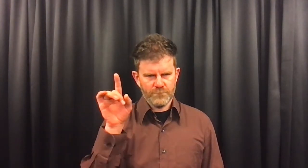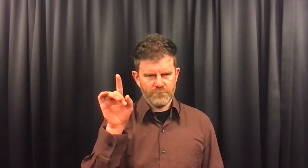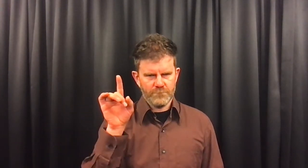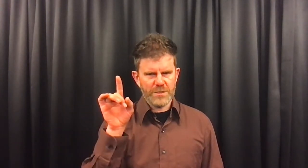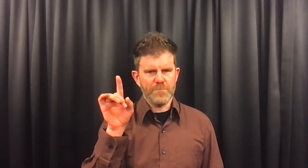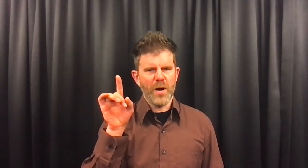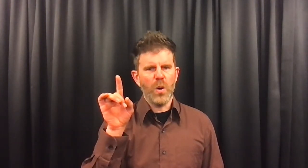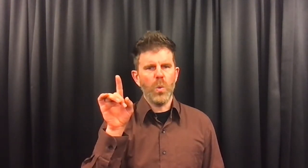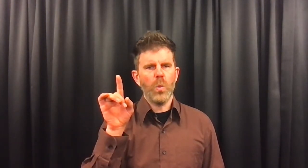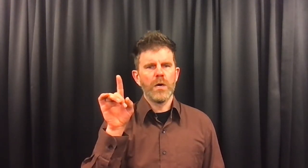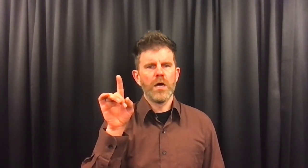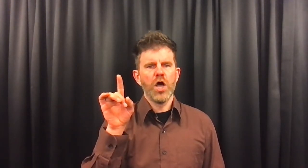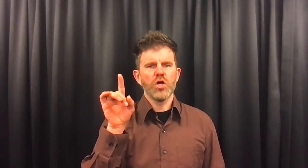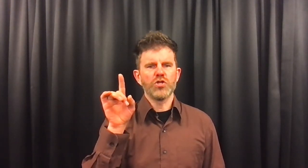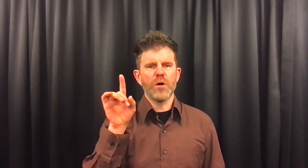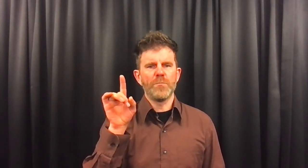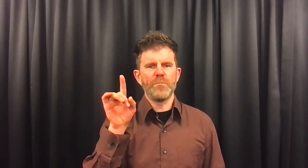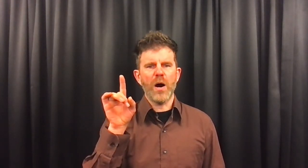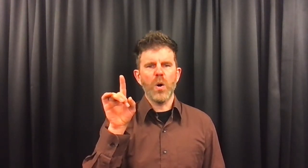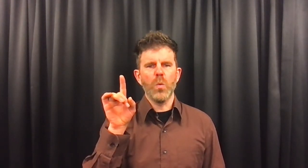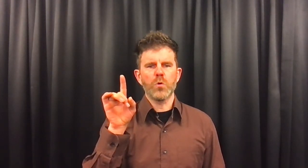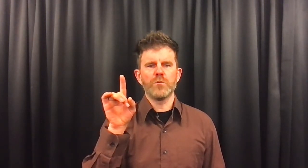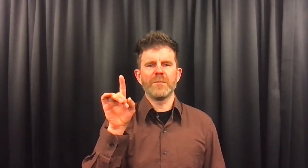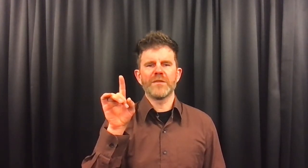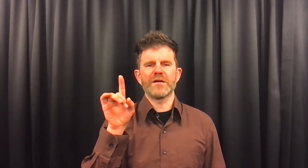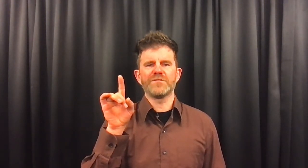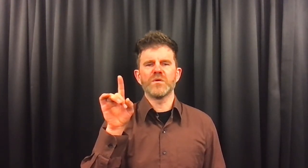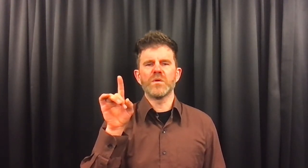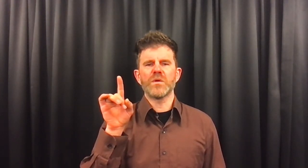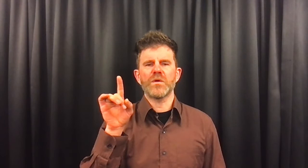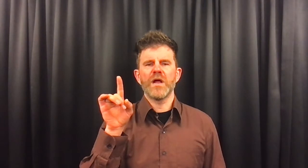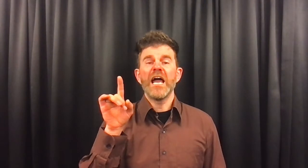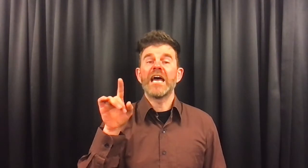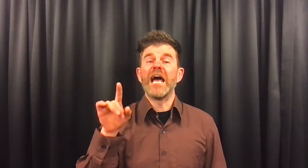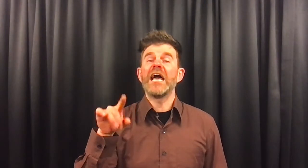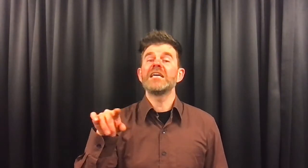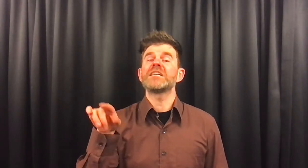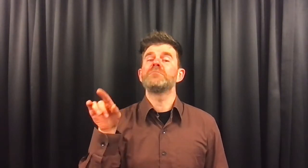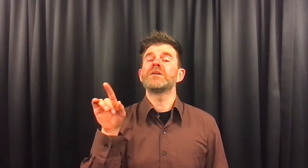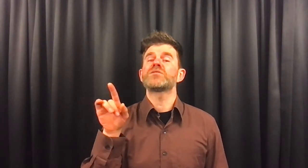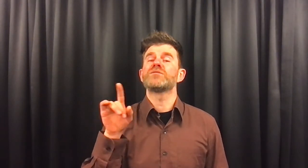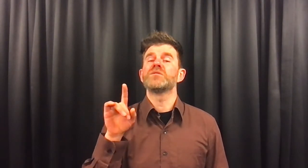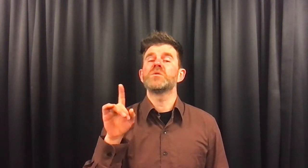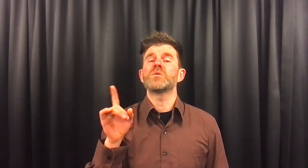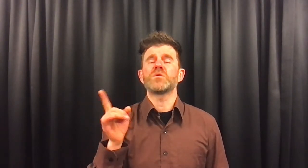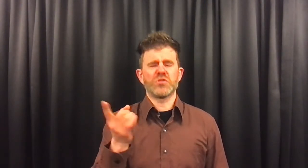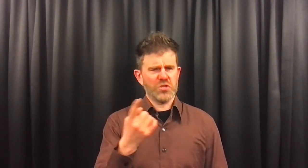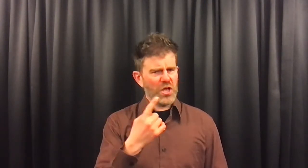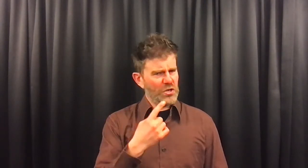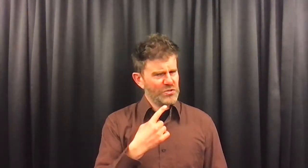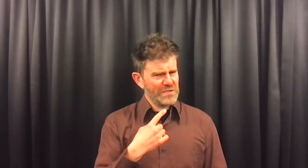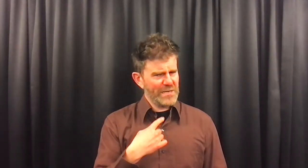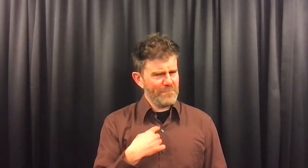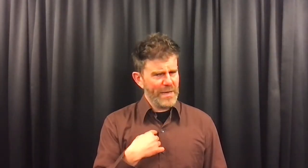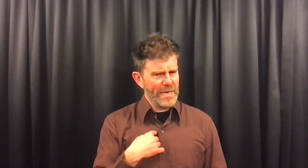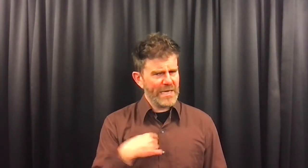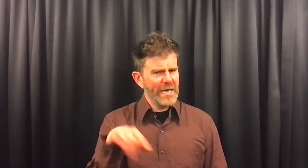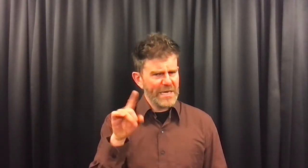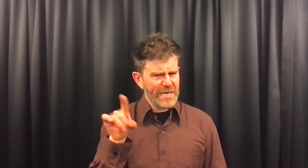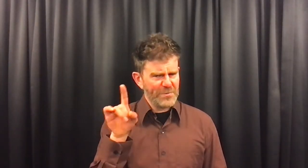Maar de pauw, de pauw kwam naar voren. En hij zei, beste vogels, luister naar mij. Ik heb een